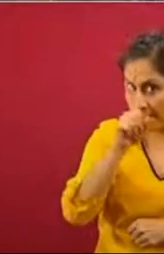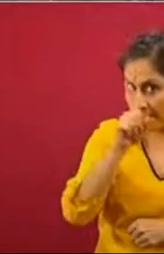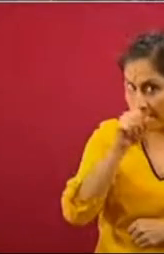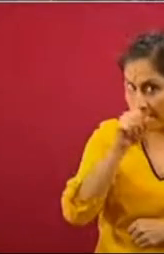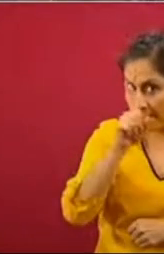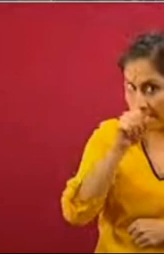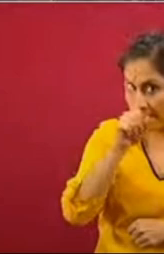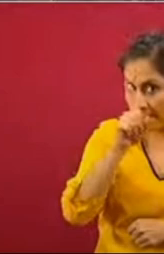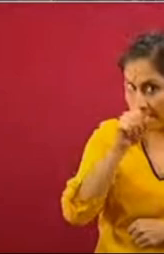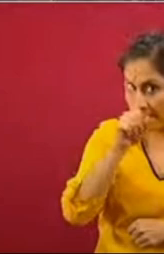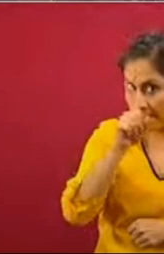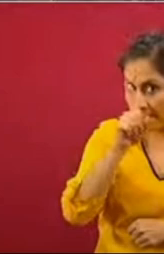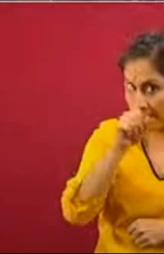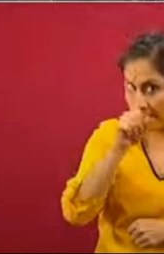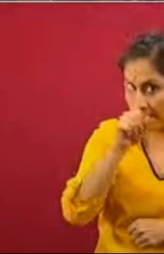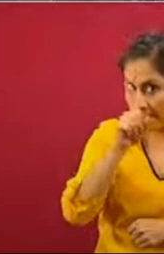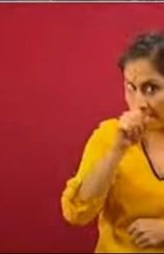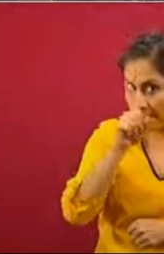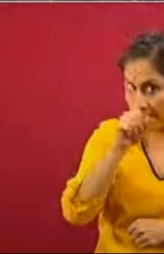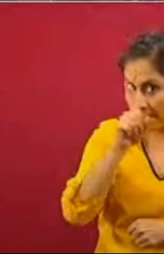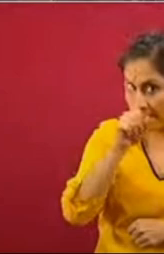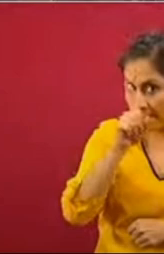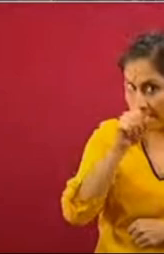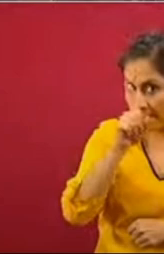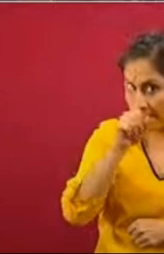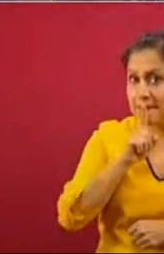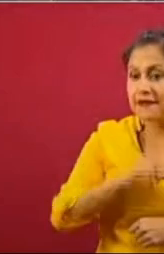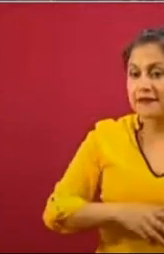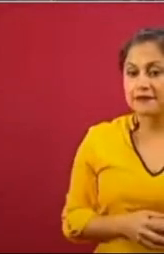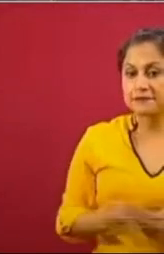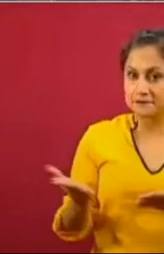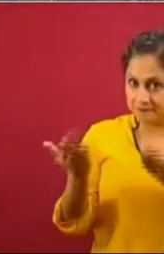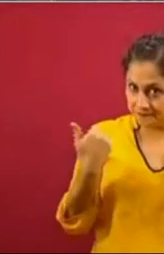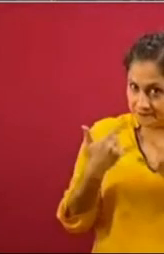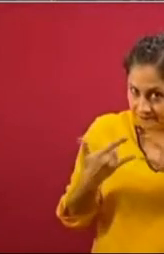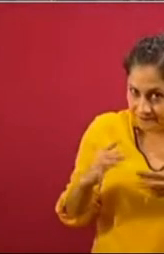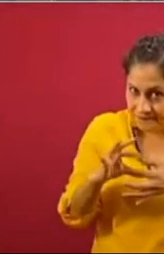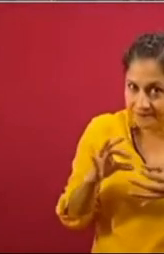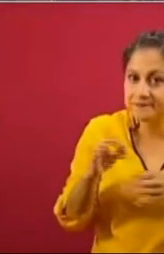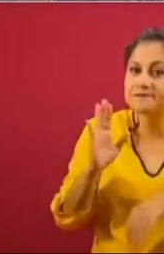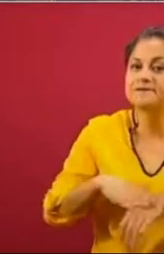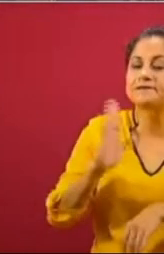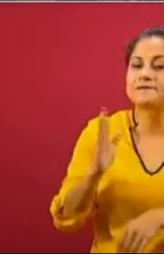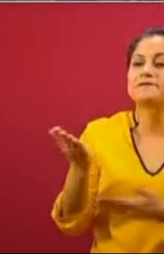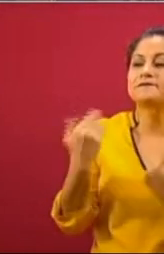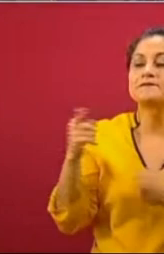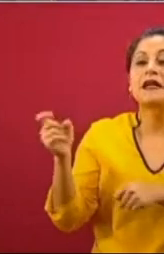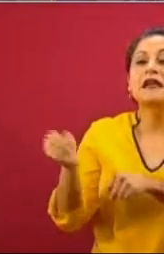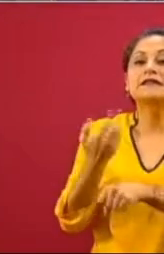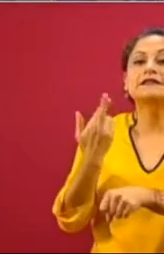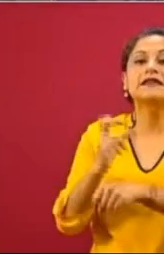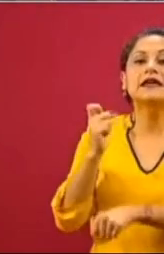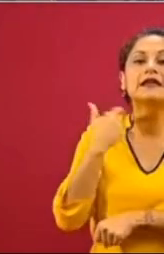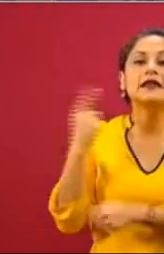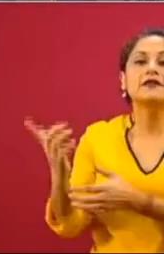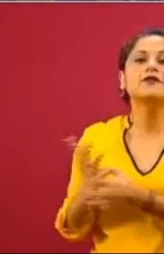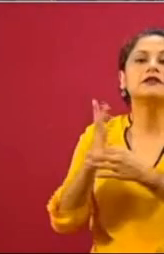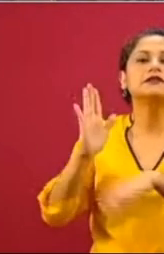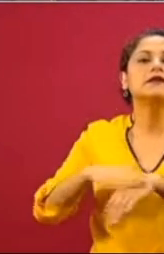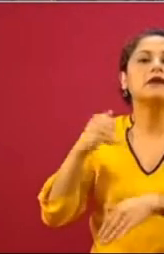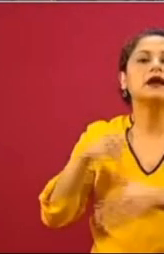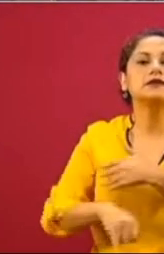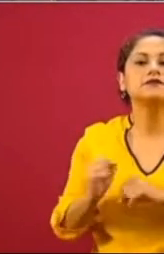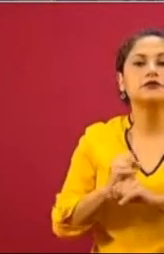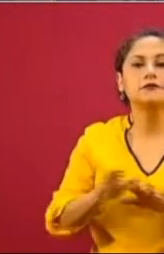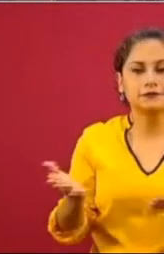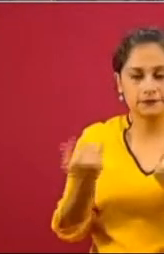así de... ¡Ja, ja, ja, Pero vean cómo le contesta a nuestro Gatell Cuénteme más, cuénteme más ¿Qué más dice el exsecretario de Tornado? A ver, ¿qué más